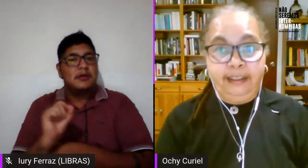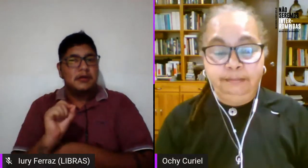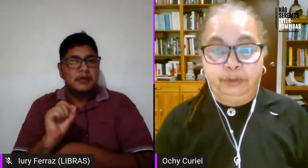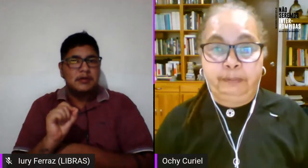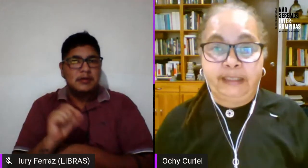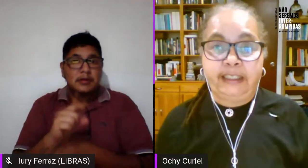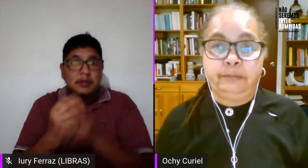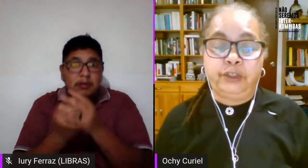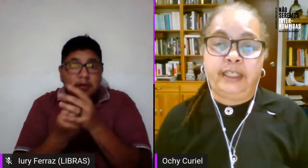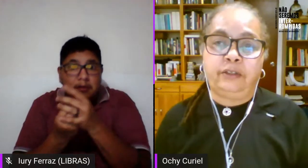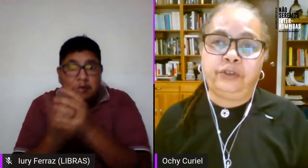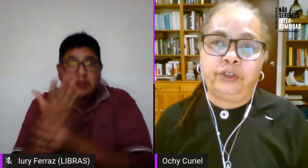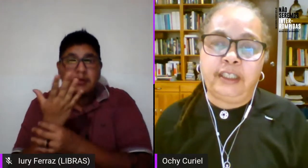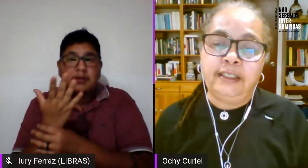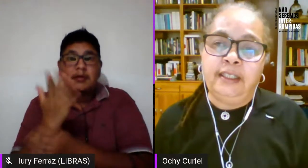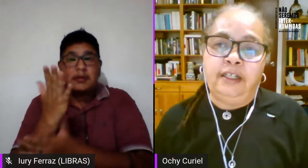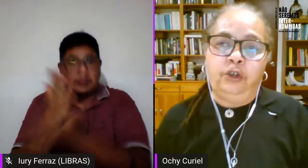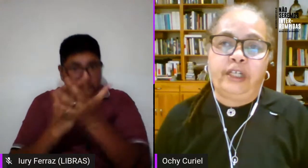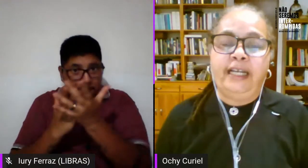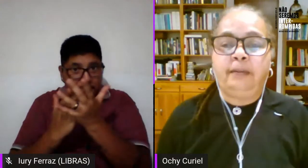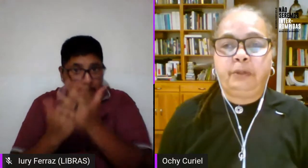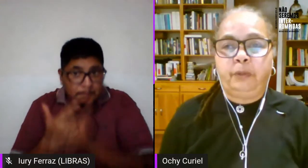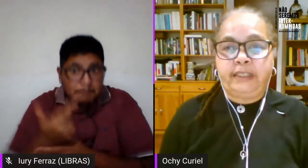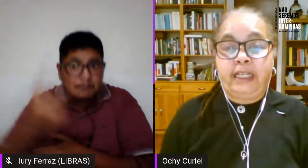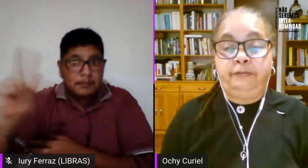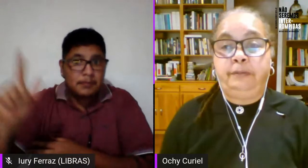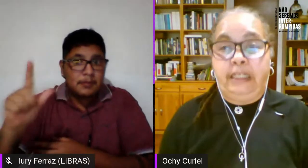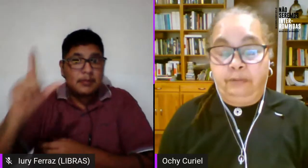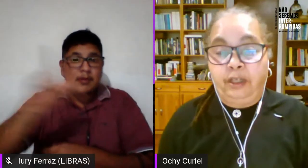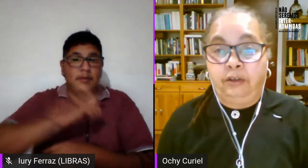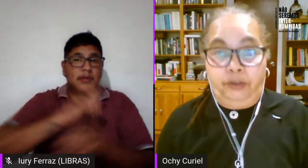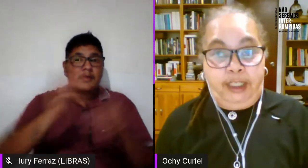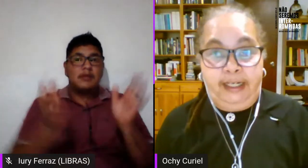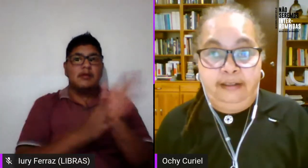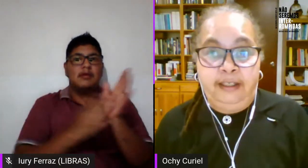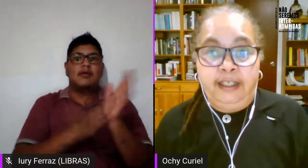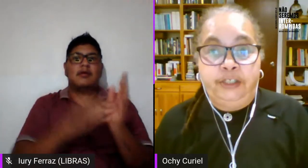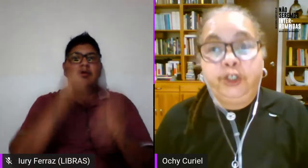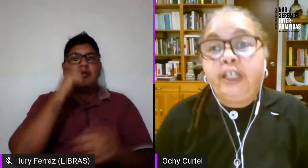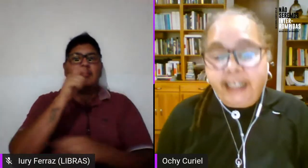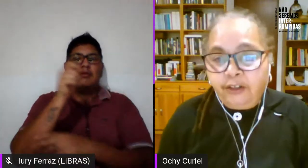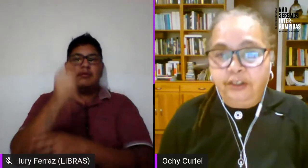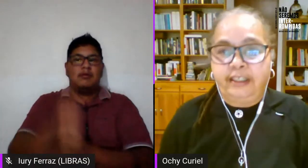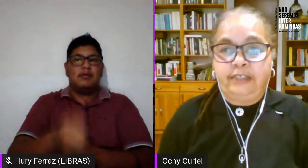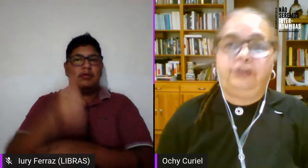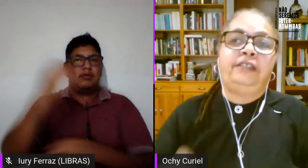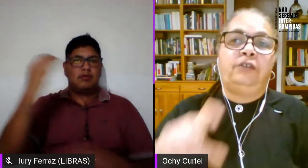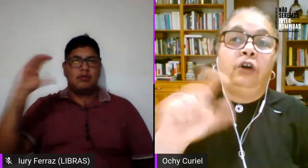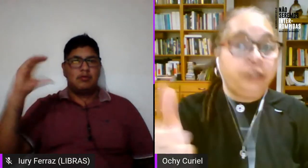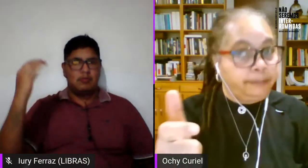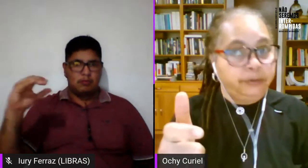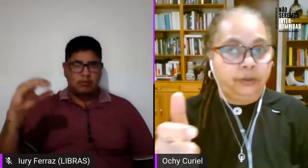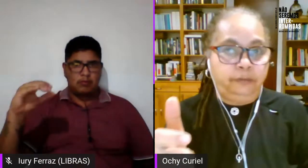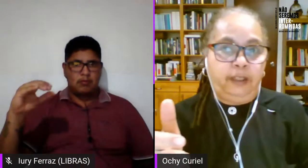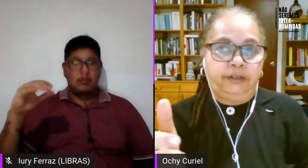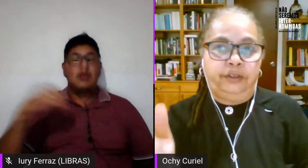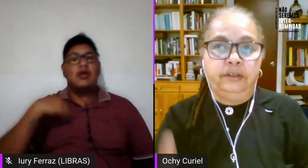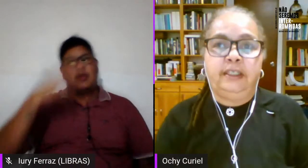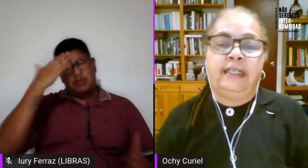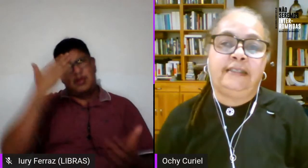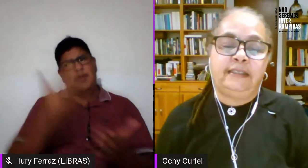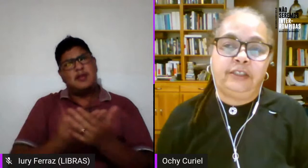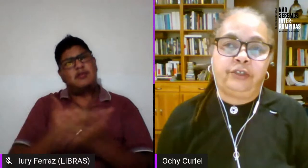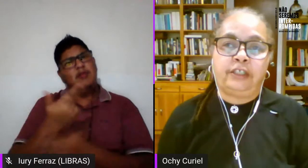surge por parte de muchas de nosotras lo que es la propuesta del feminismo decolonial yo creo que eso es otro punto de